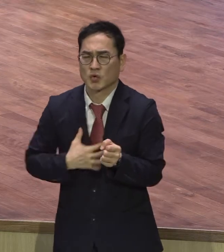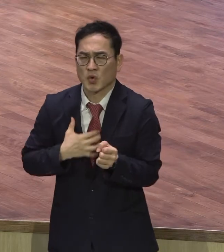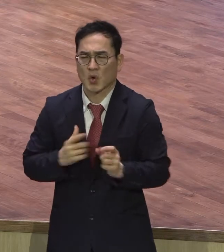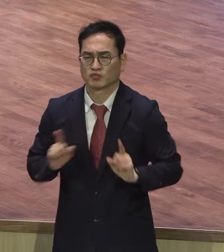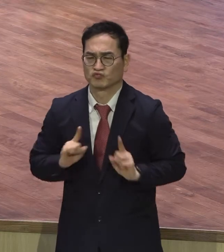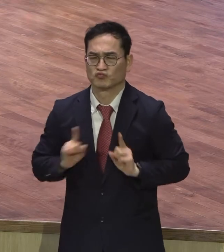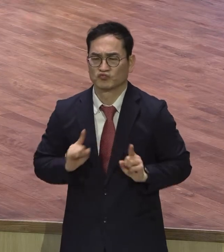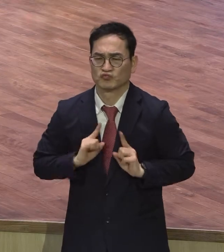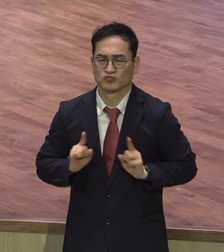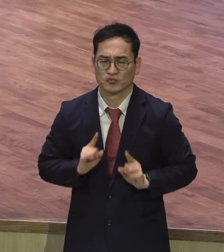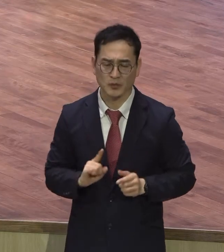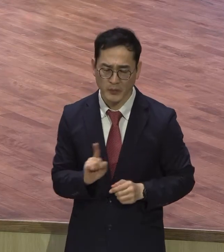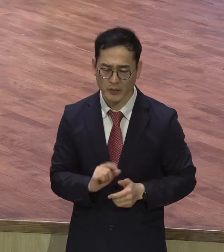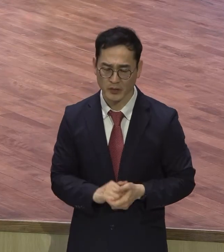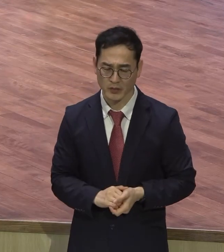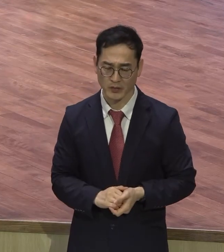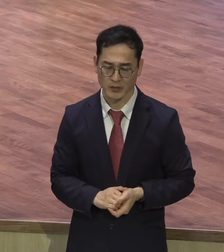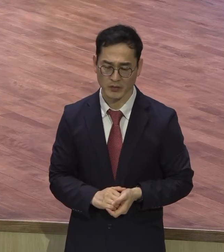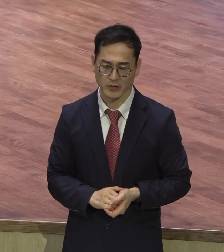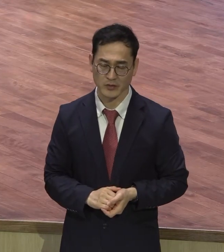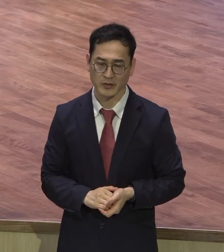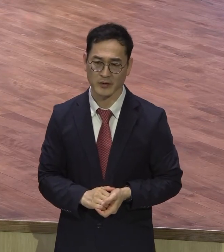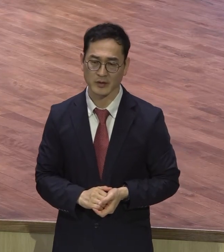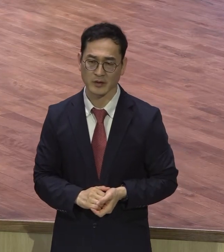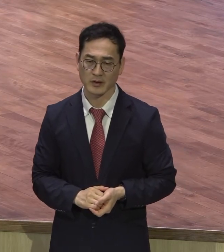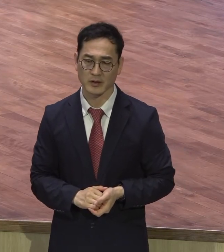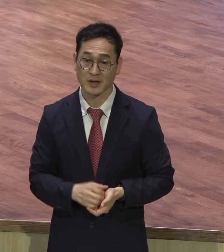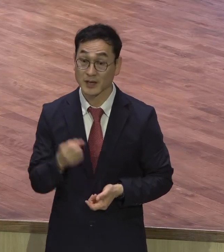욕심이 많아서 밤새 잠도 못 자고 밤을 세웁니까